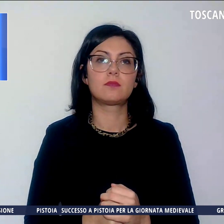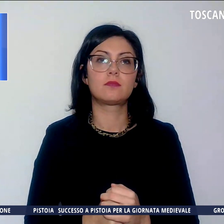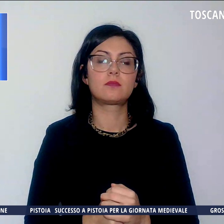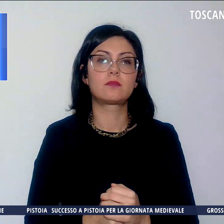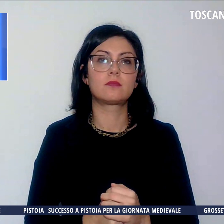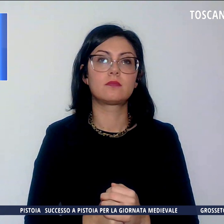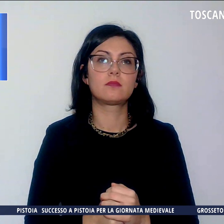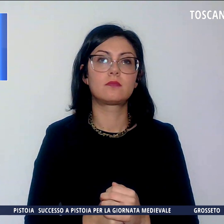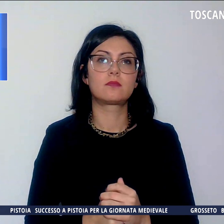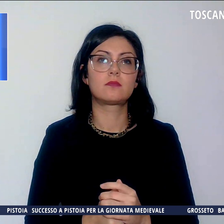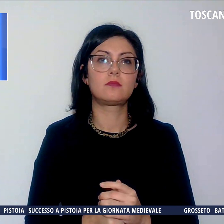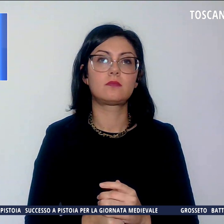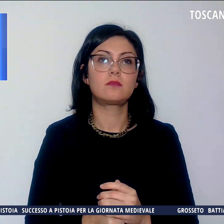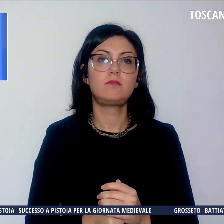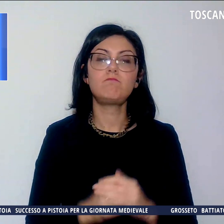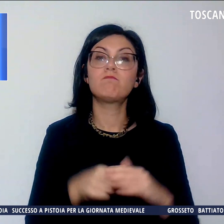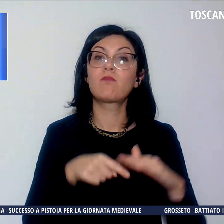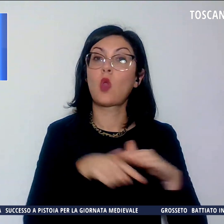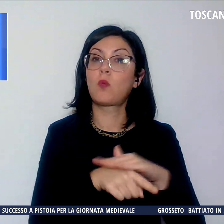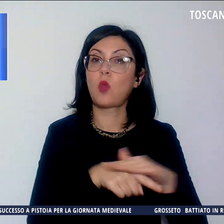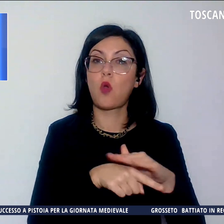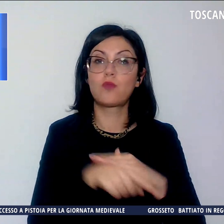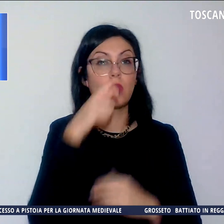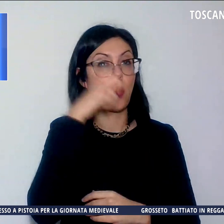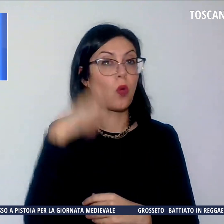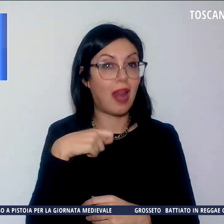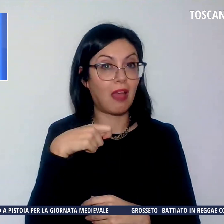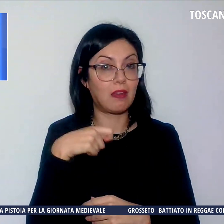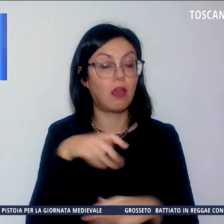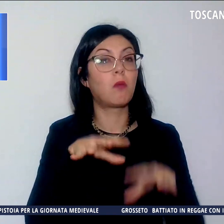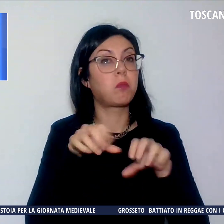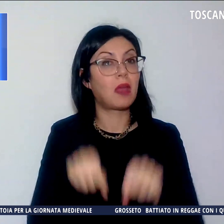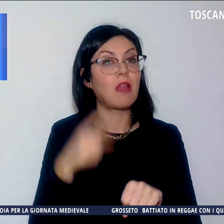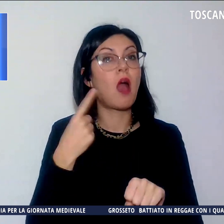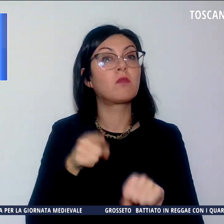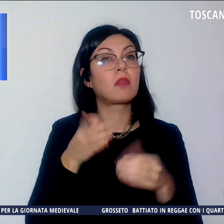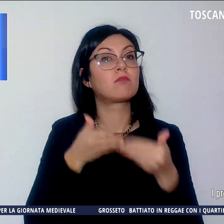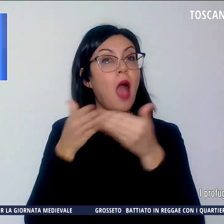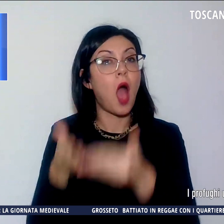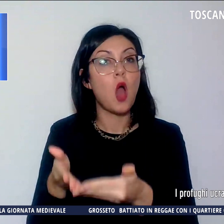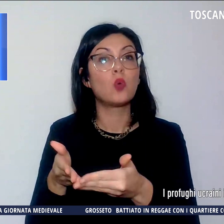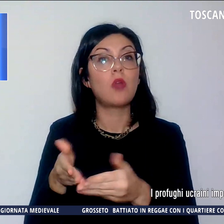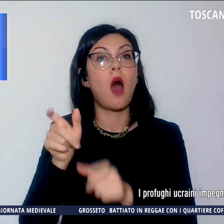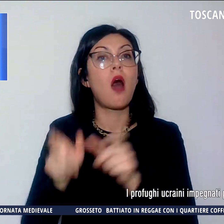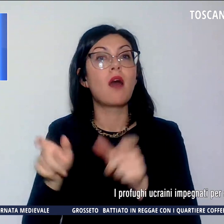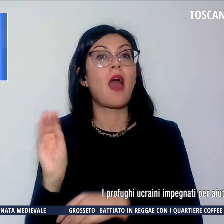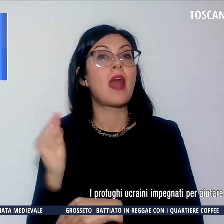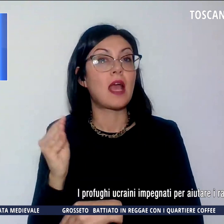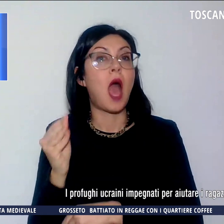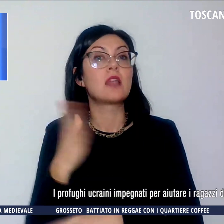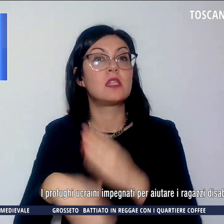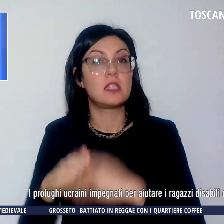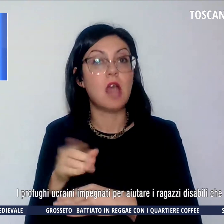I profughi ucraini impegnati per aiutare i ragazzi disabili che vogliono fare sport a Firenze.